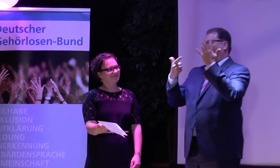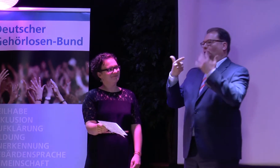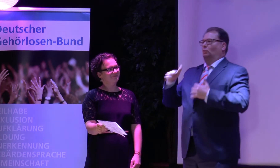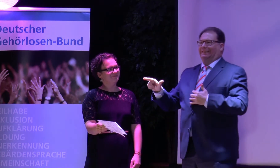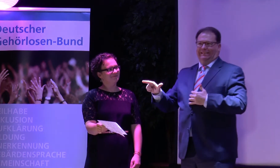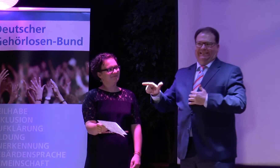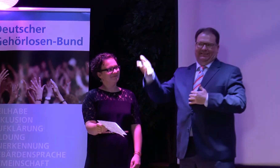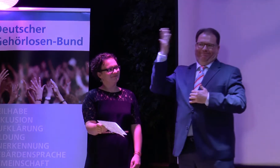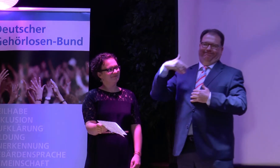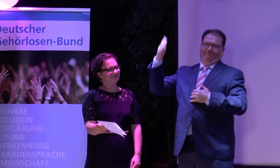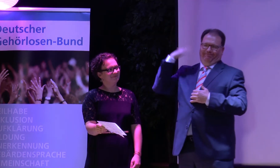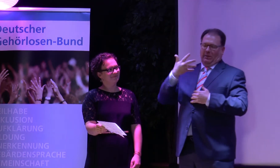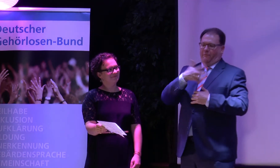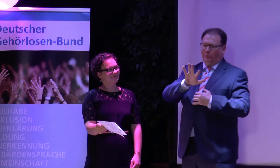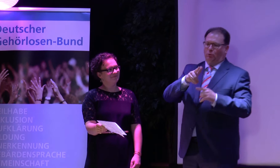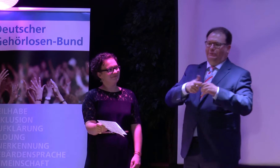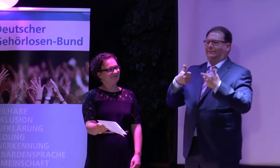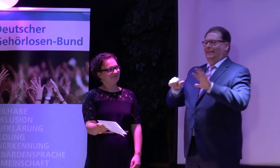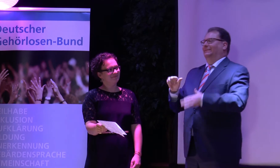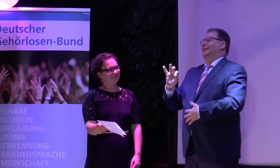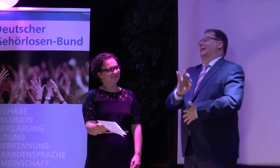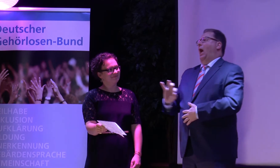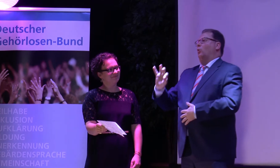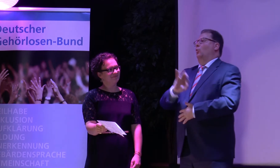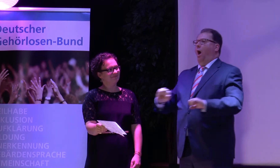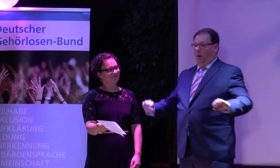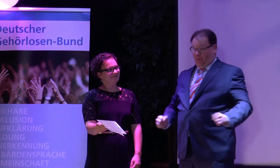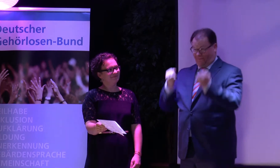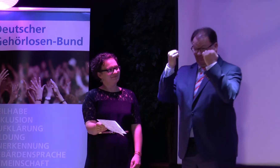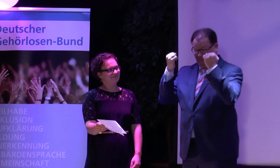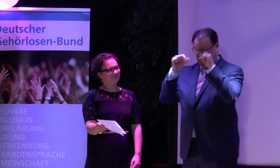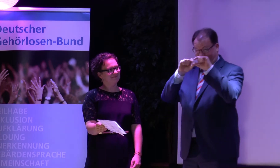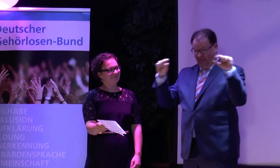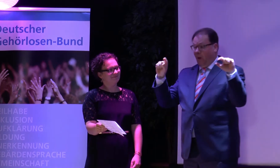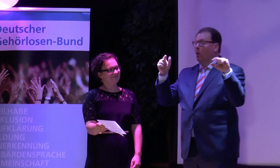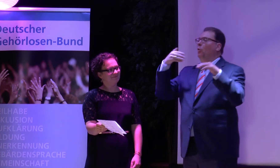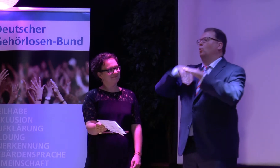Der Deutsche Gehörigenbund wurde gegründet im Jahre 1916 und